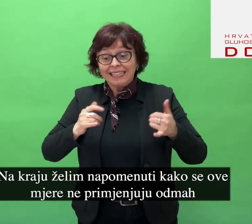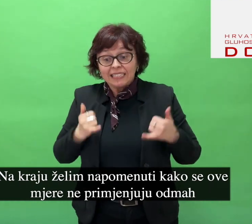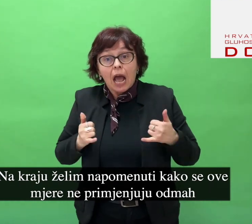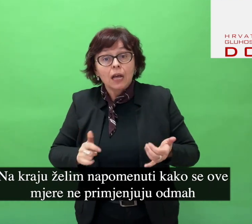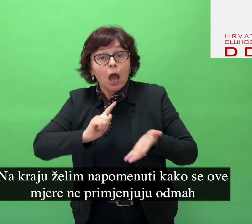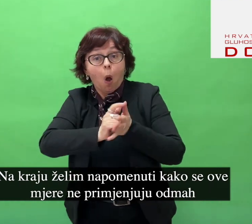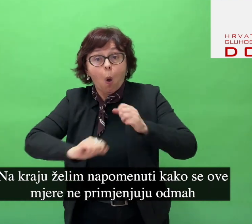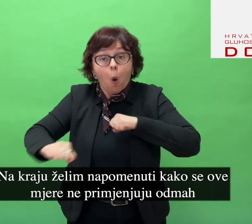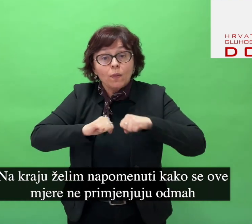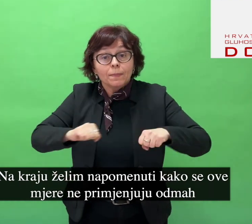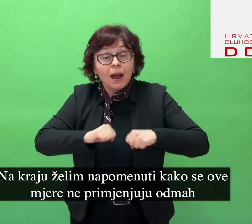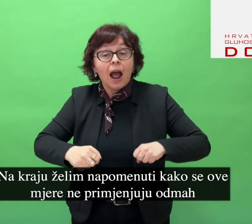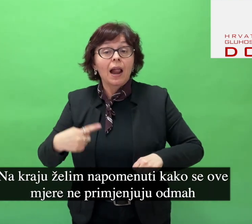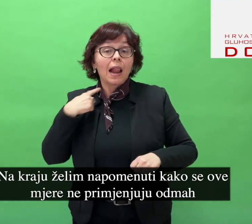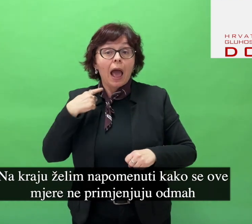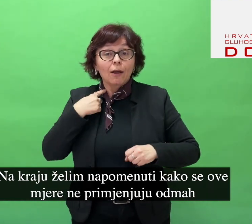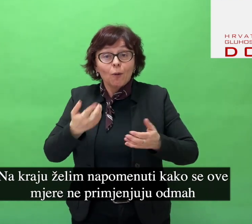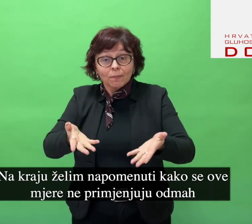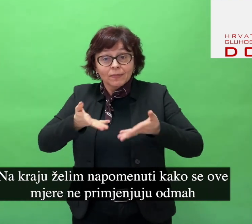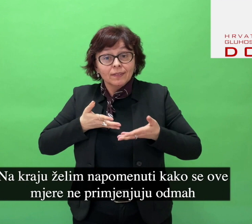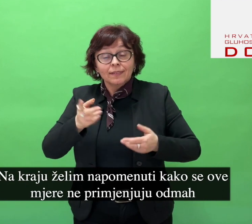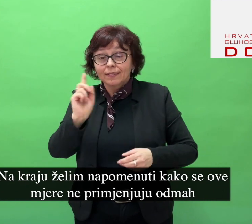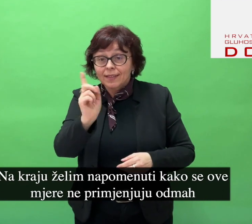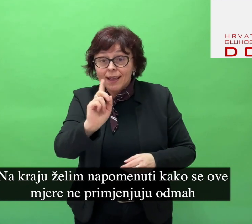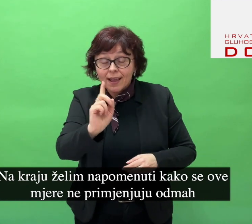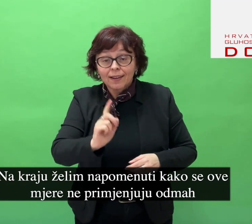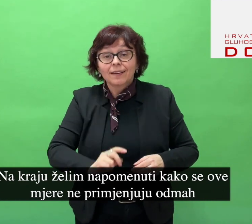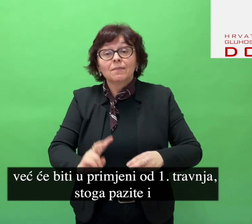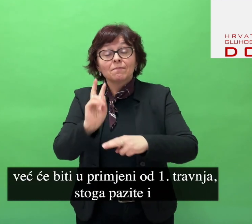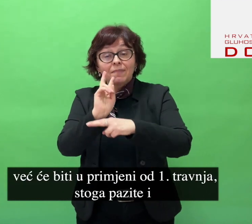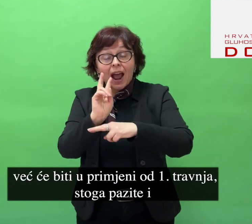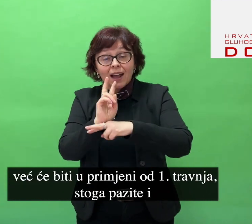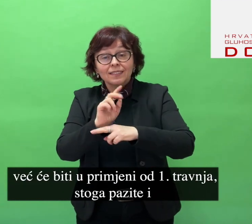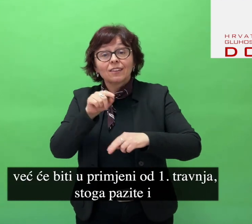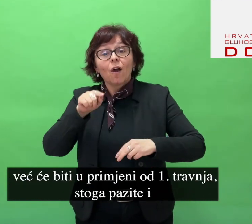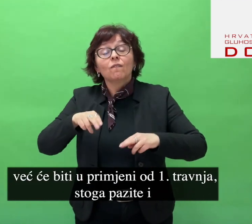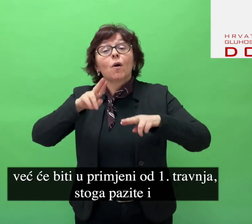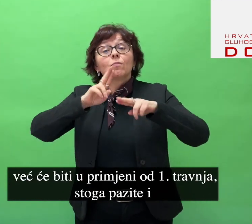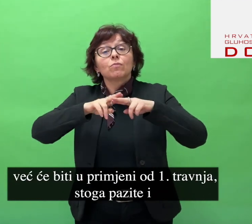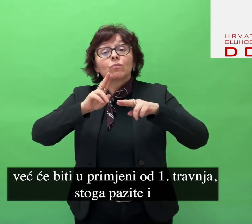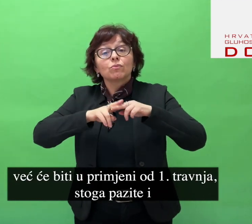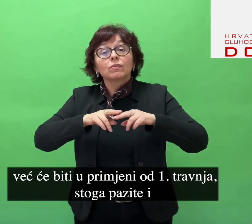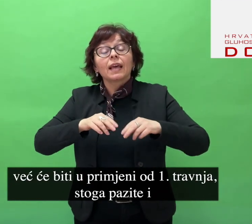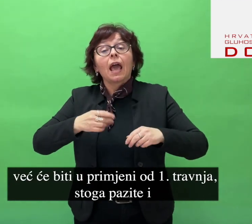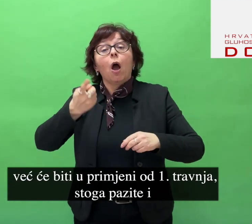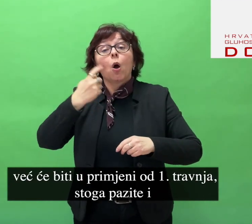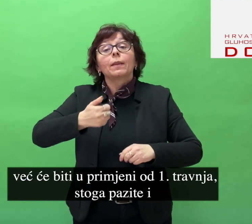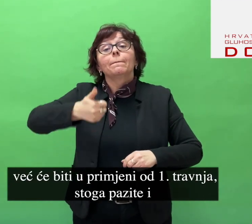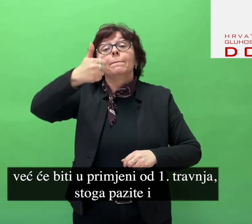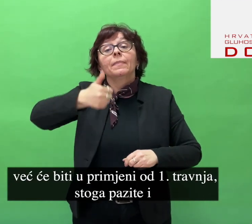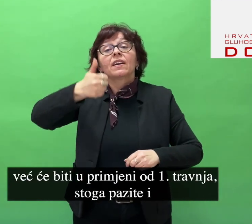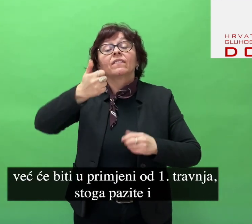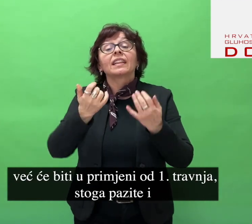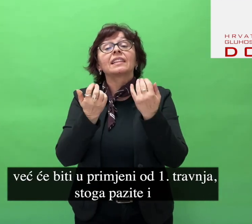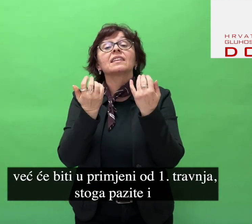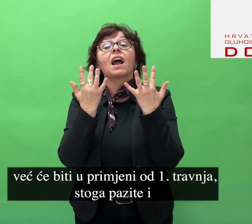se ove mjere ne primjenjuju odmah, već će biti u primjeni od prvi travnja. Stoga